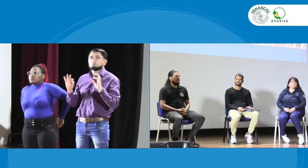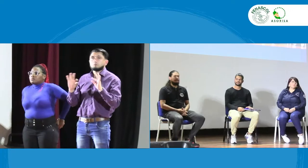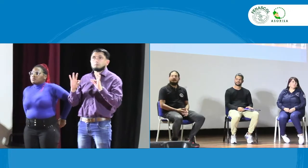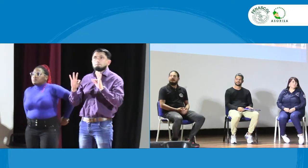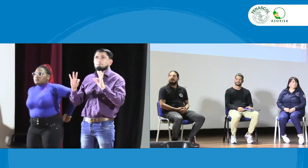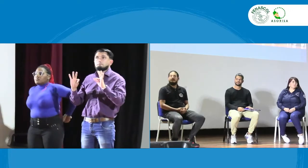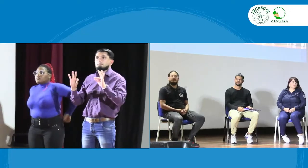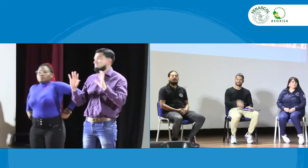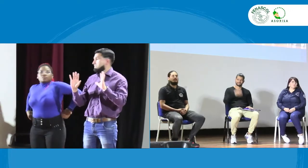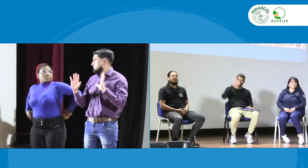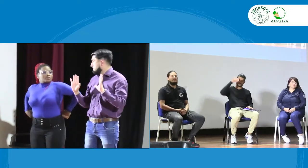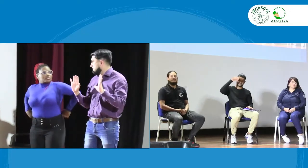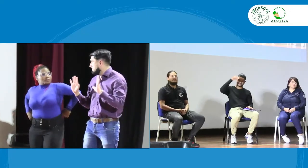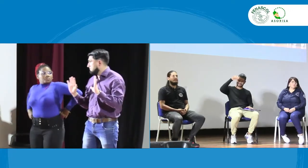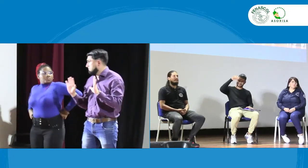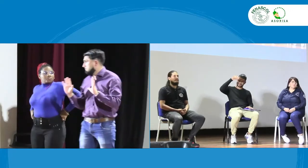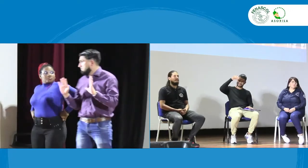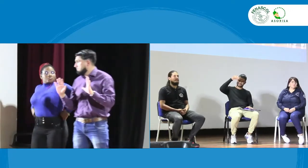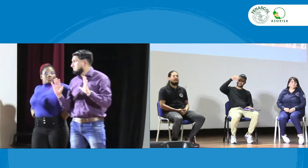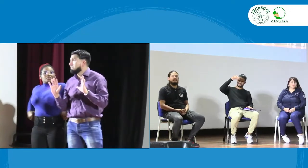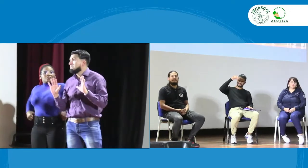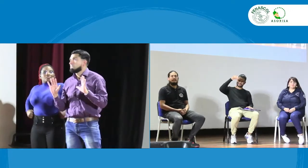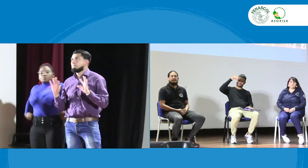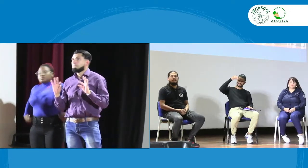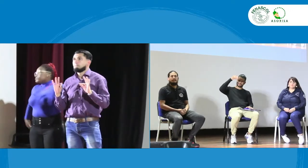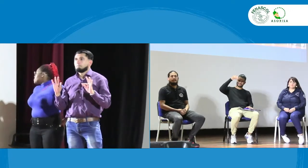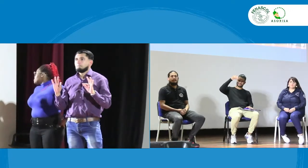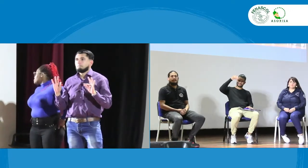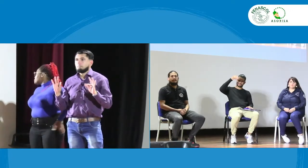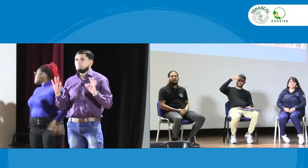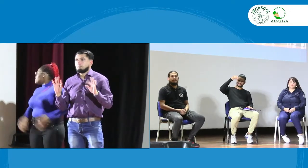no hay nadie que tiene preguntas acá en el auditorio.